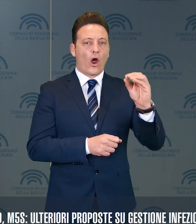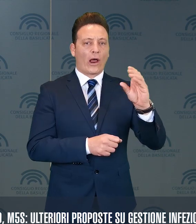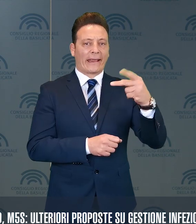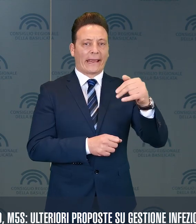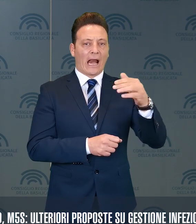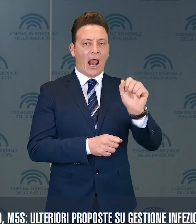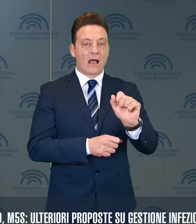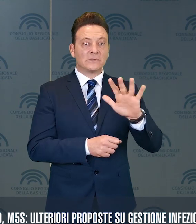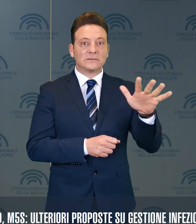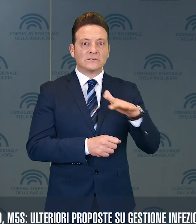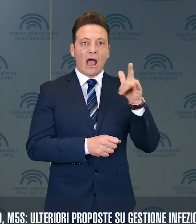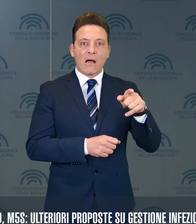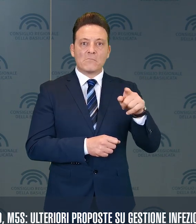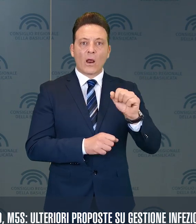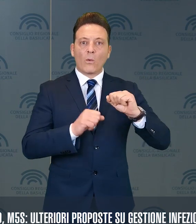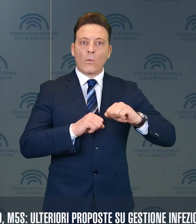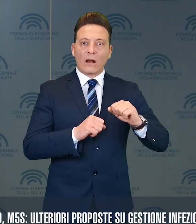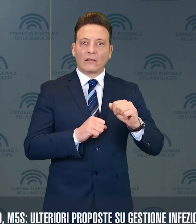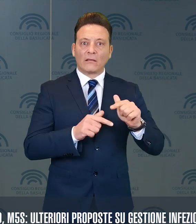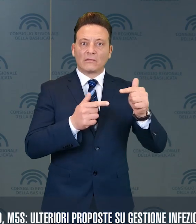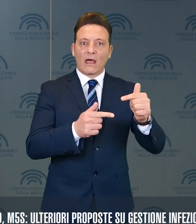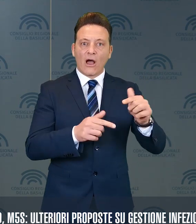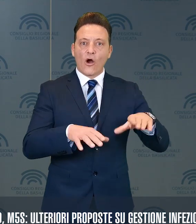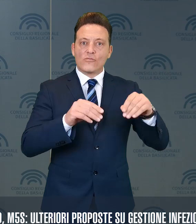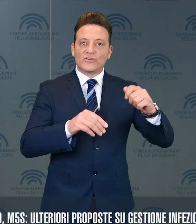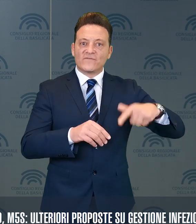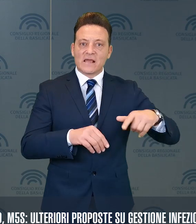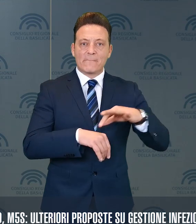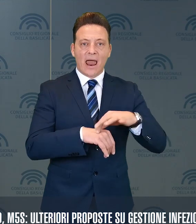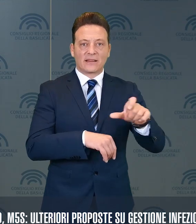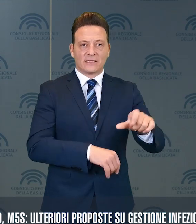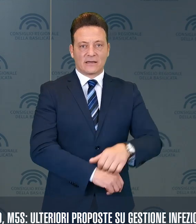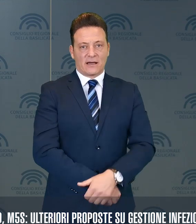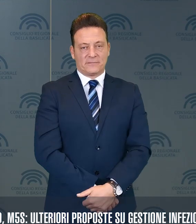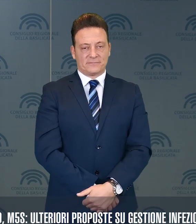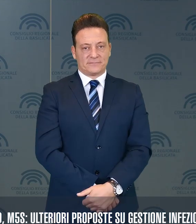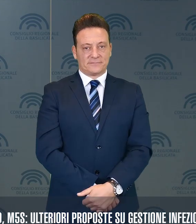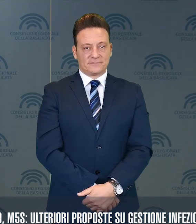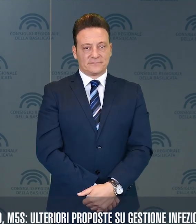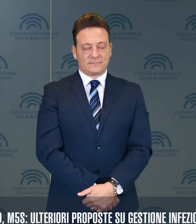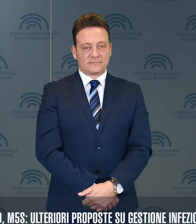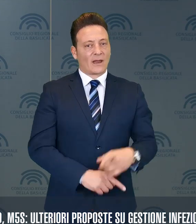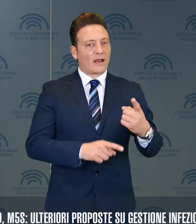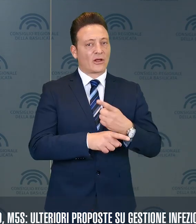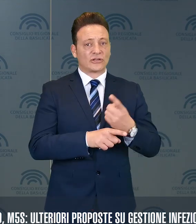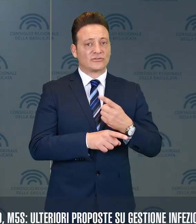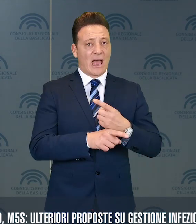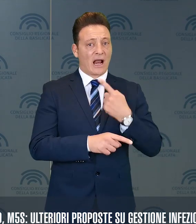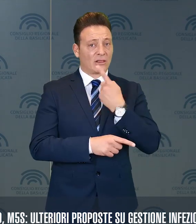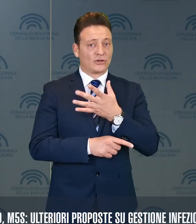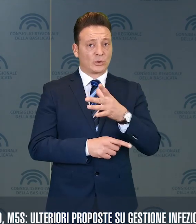che sembrerebbe avere particolare efficacia ai primi stadi della malattia. Necessari per i